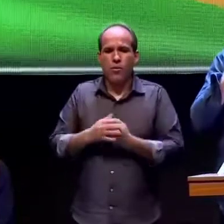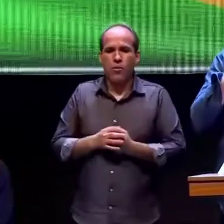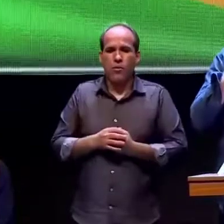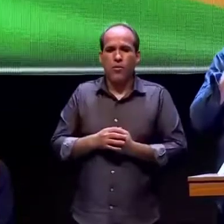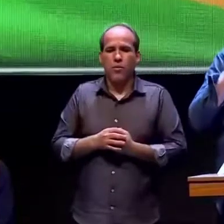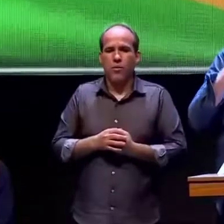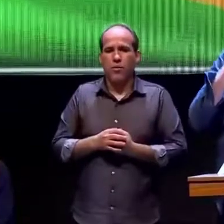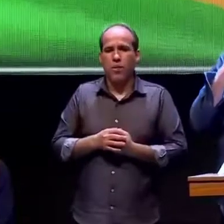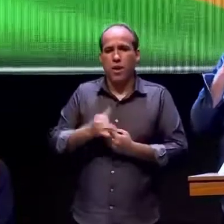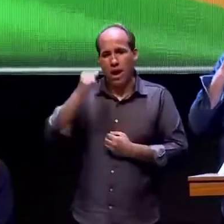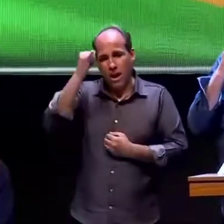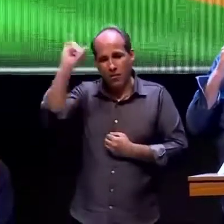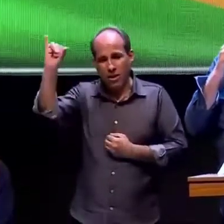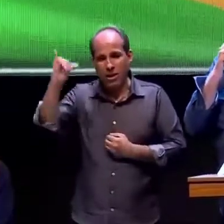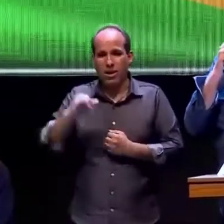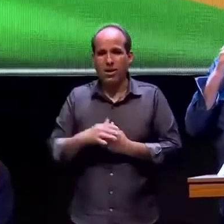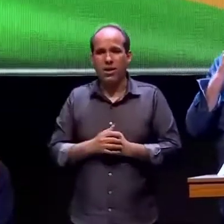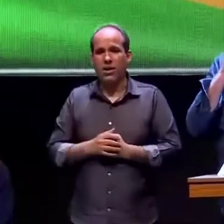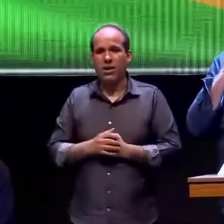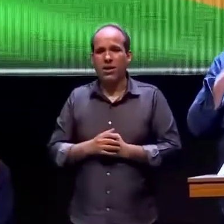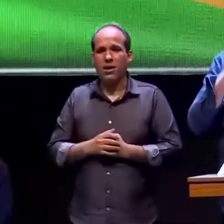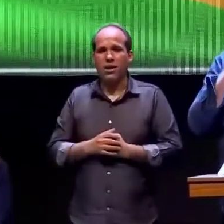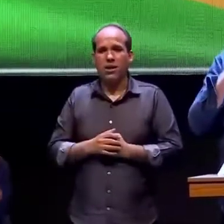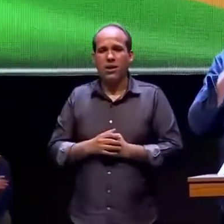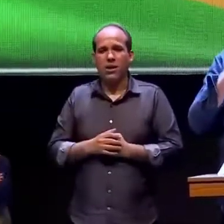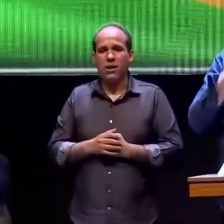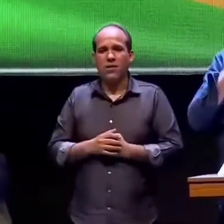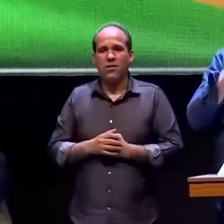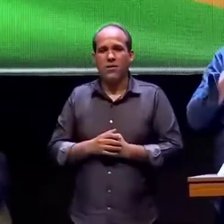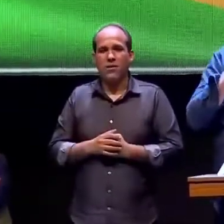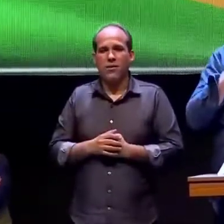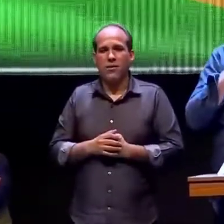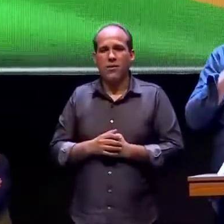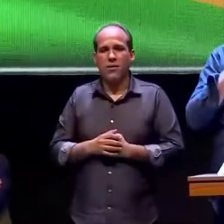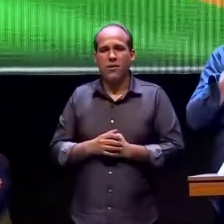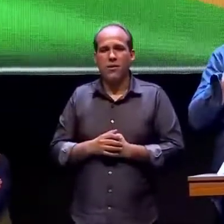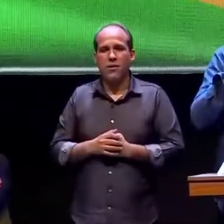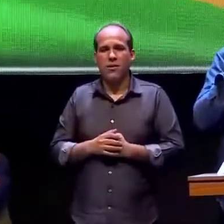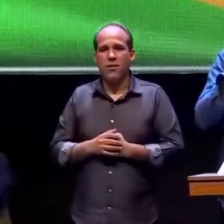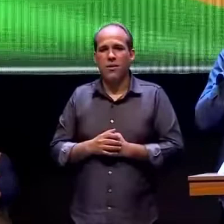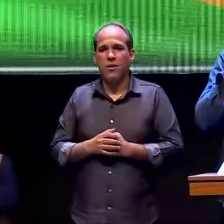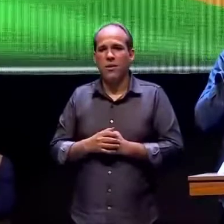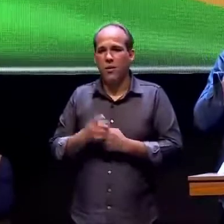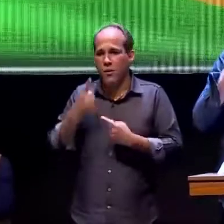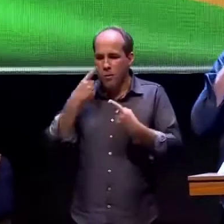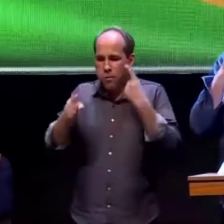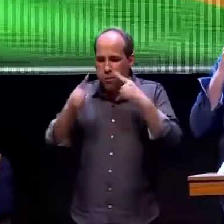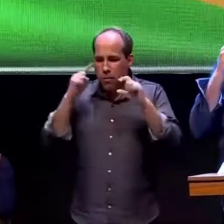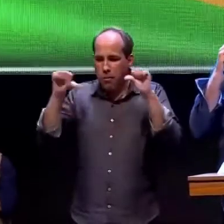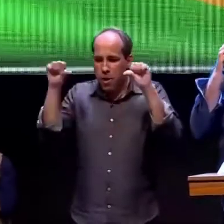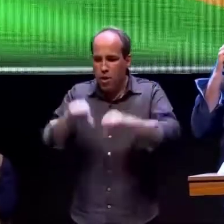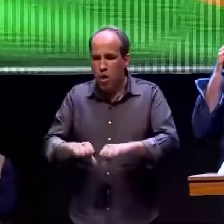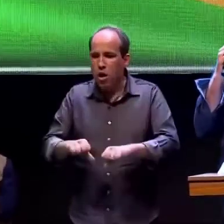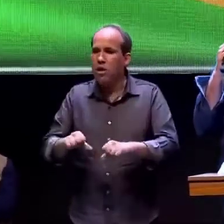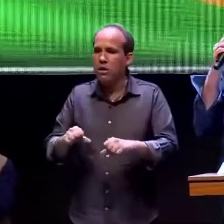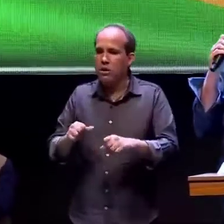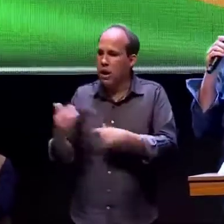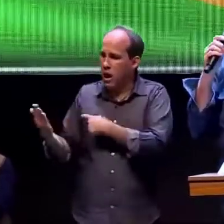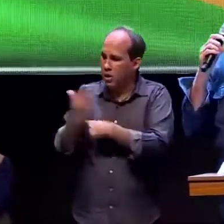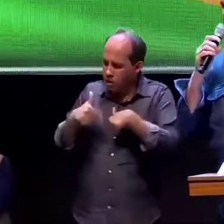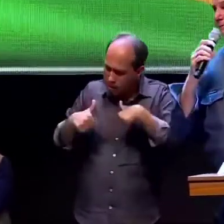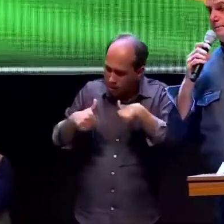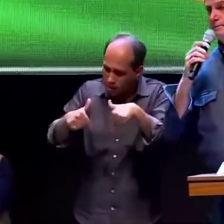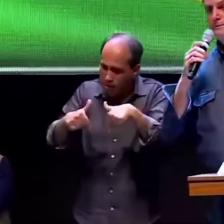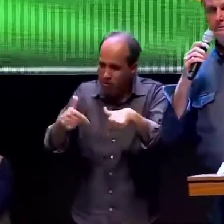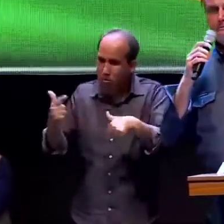ou inibir que houvesse a fraude naquele momento nos elegemos e daí eu não